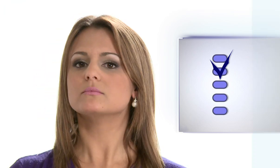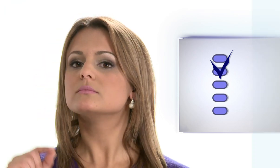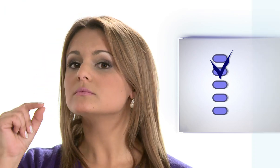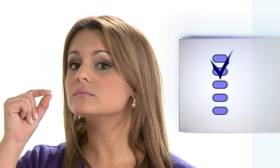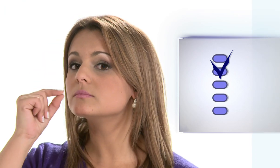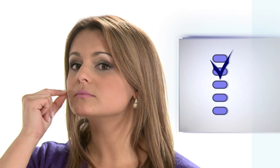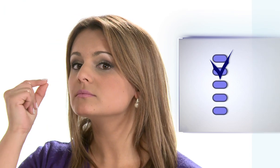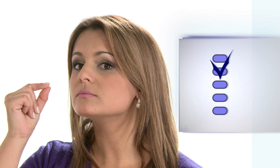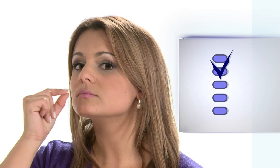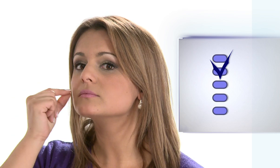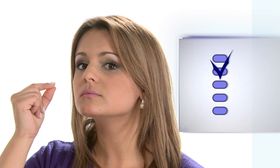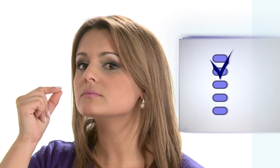Vestibular